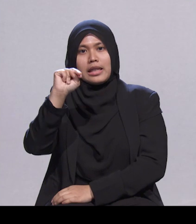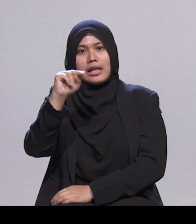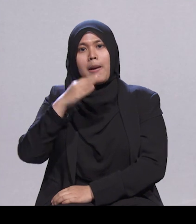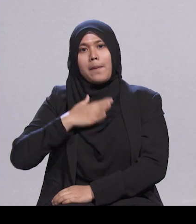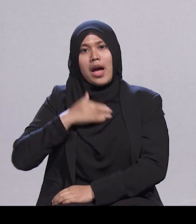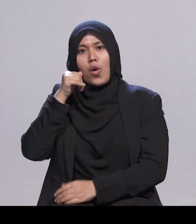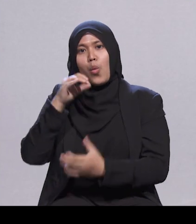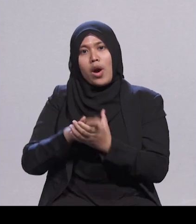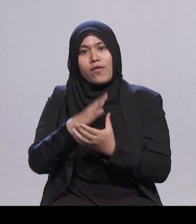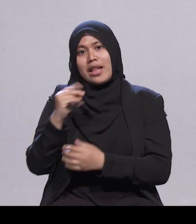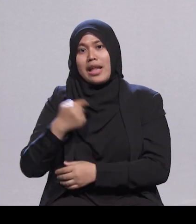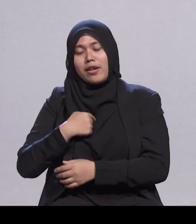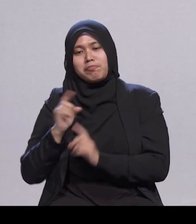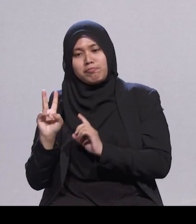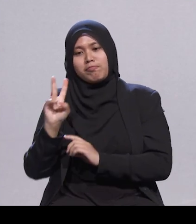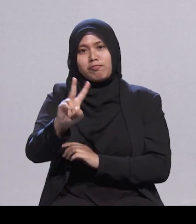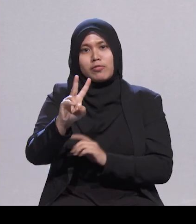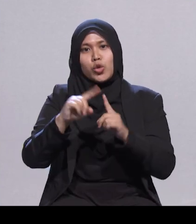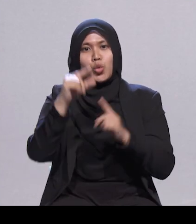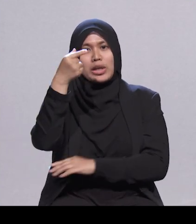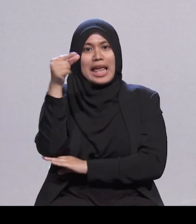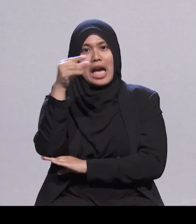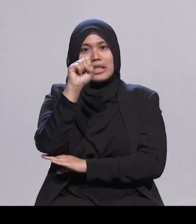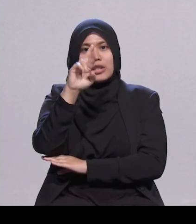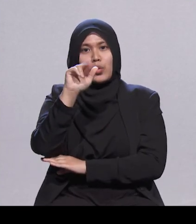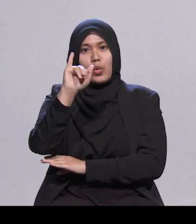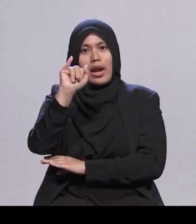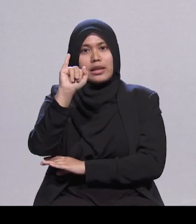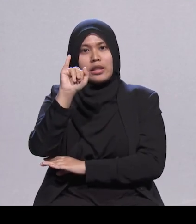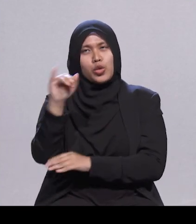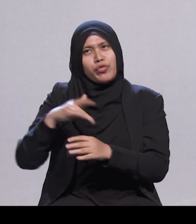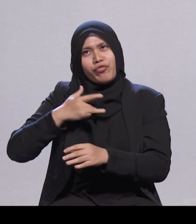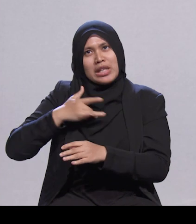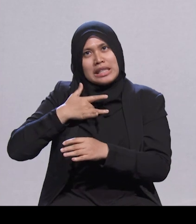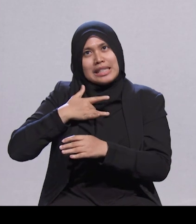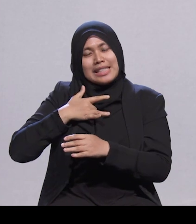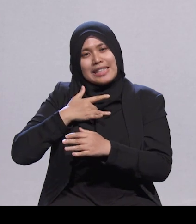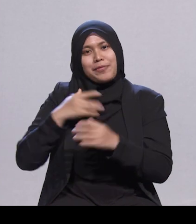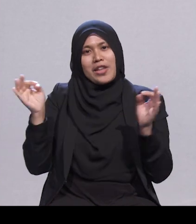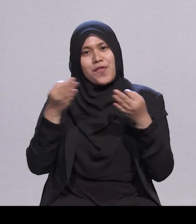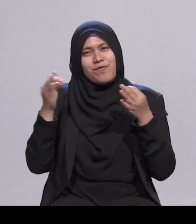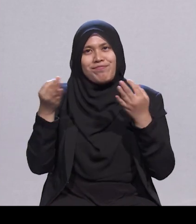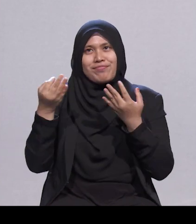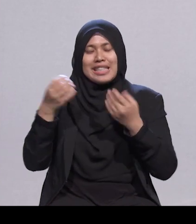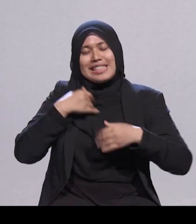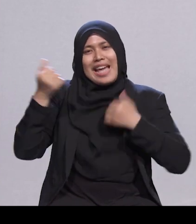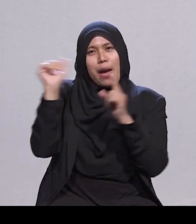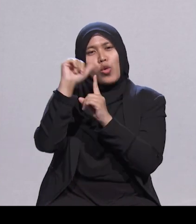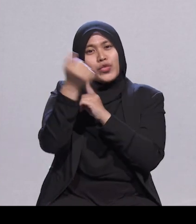suasana perayaan di sana. Tahun ini, hiasan lampunya sungguh bercahia